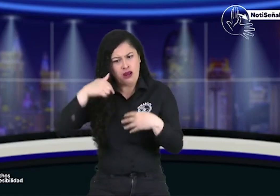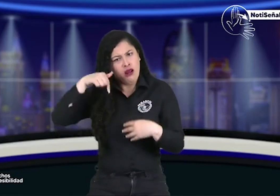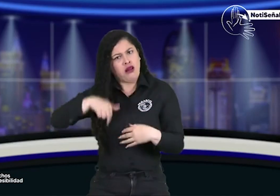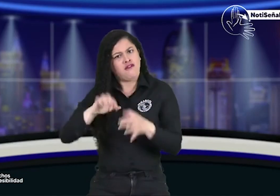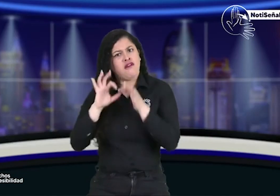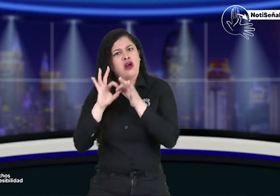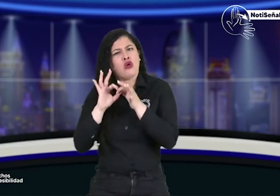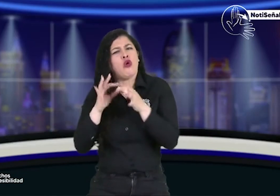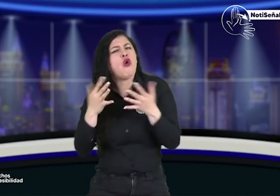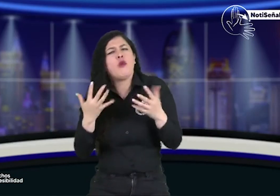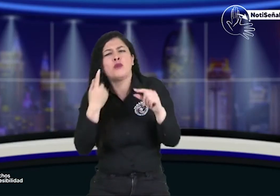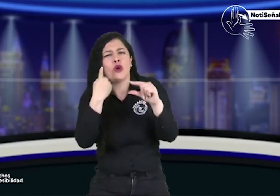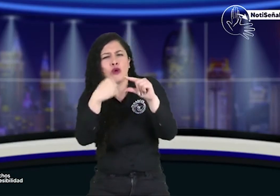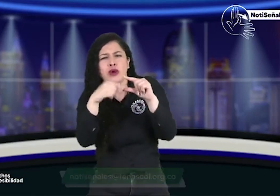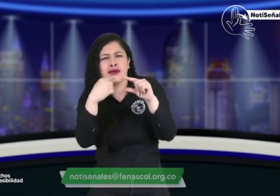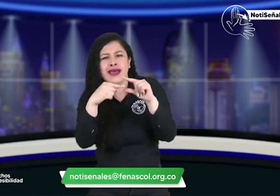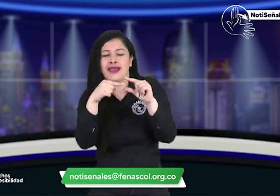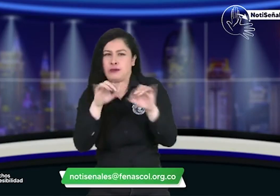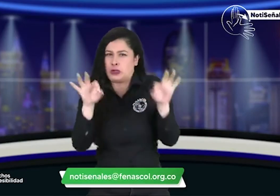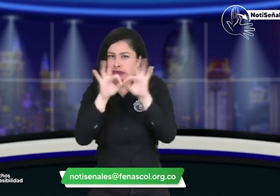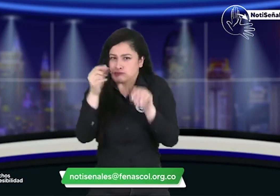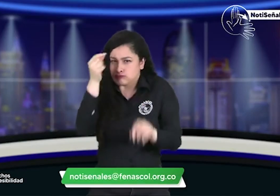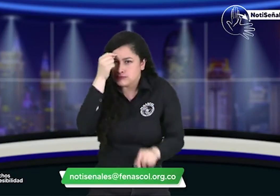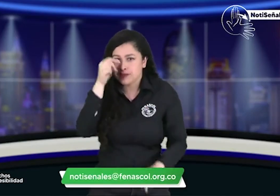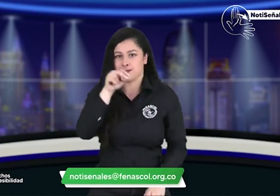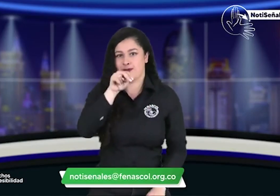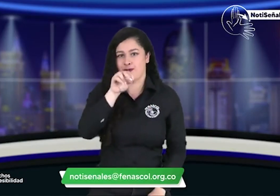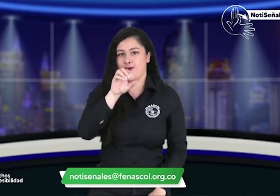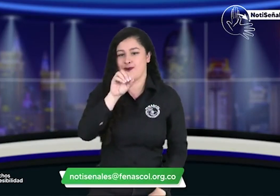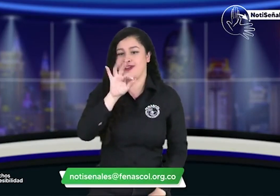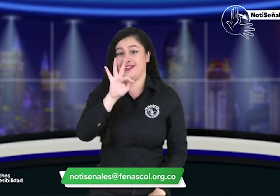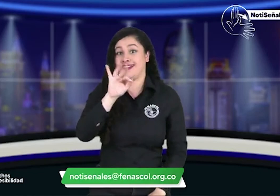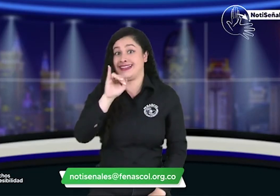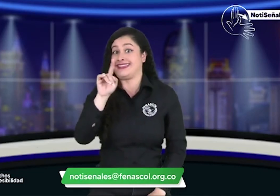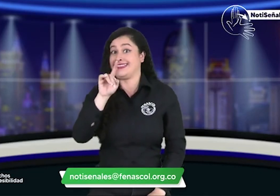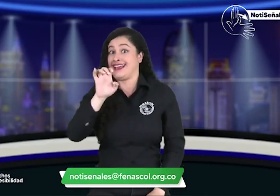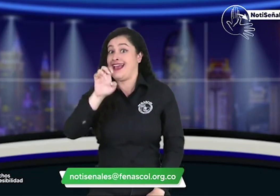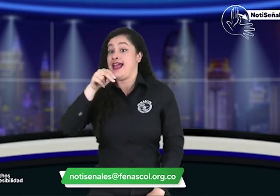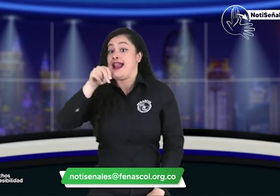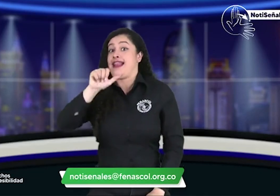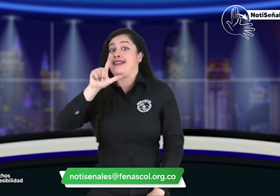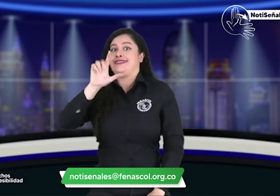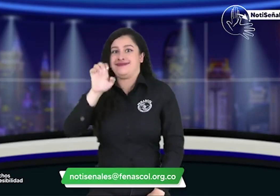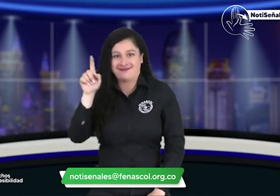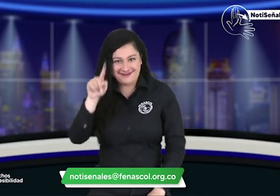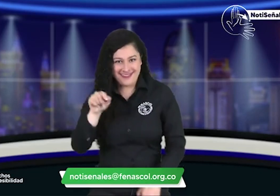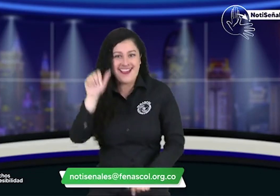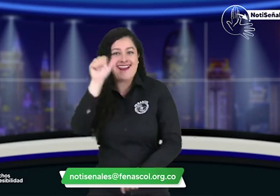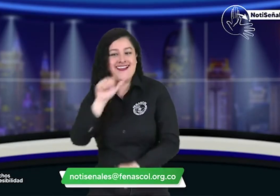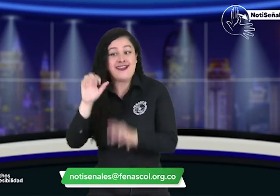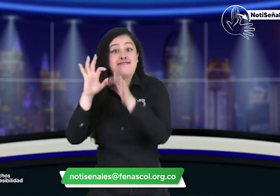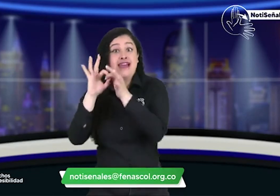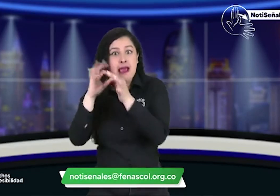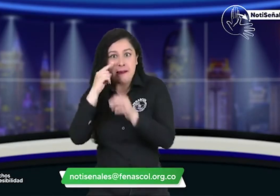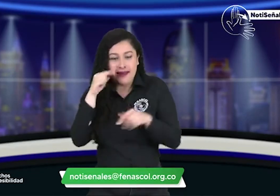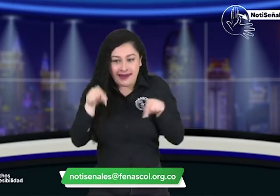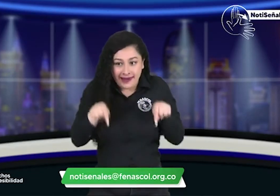envíenos estas evidencias evidencias aquí al correo FENASCOL recuérdenlo noticenales arroba